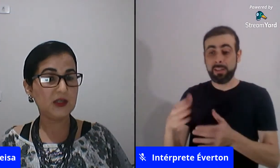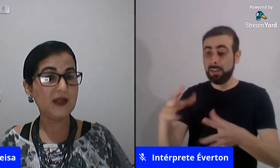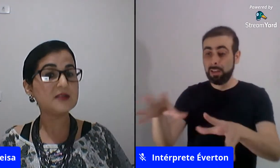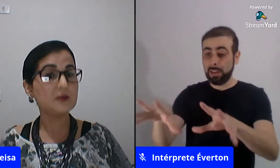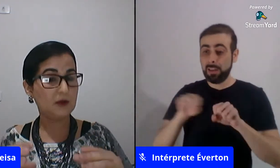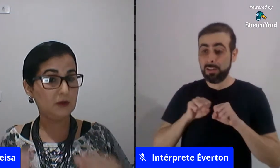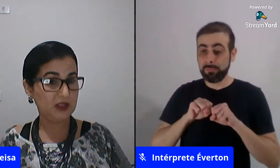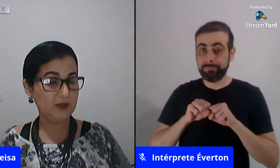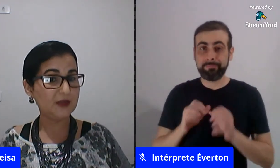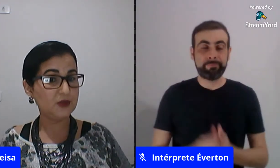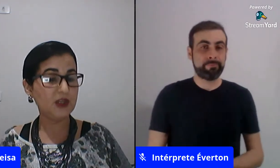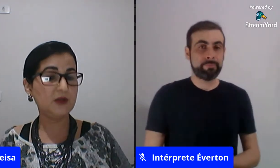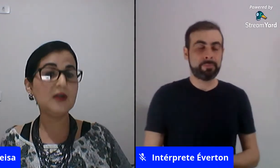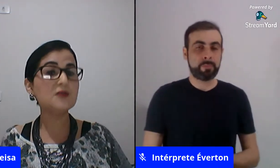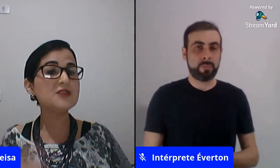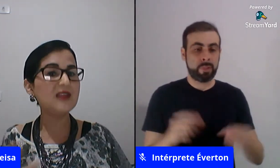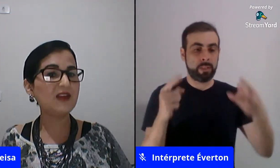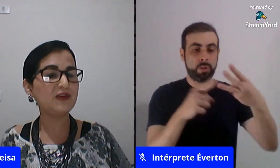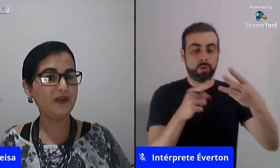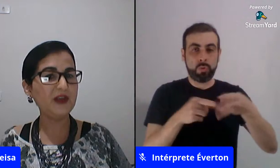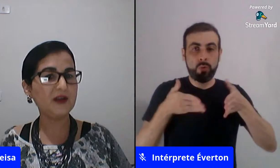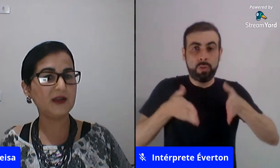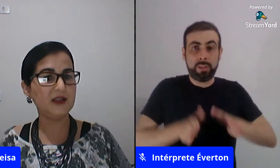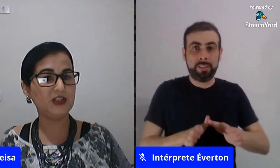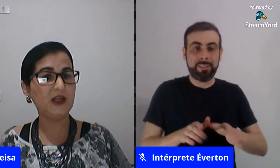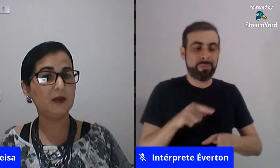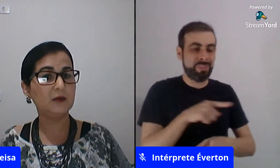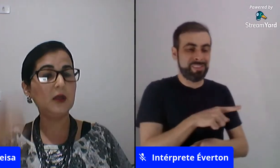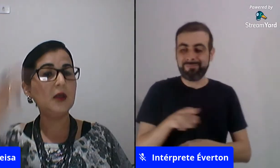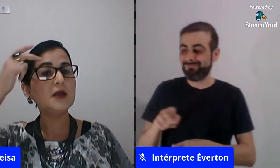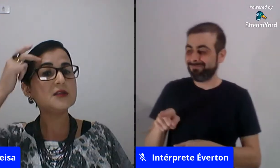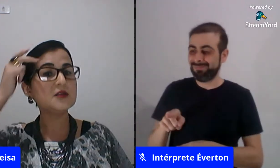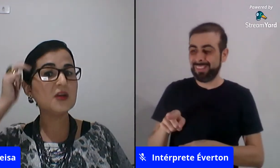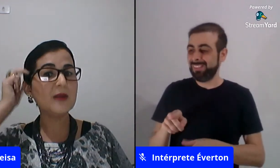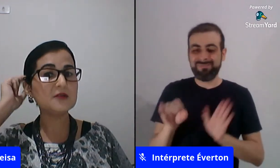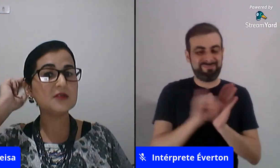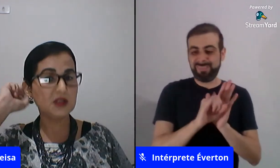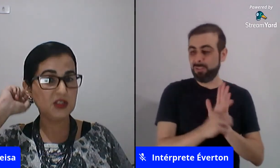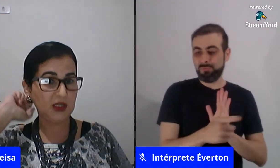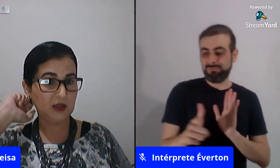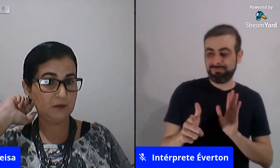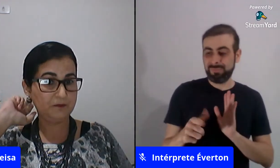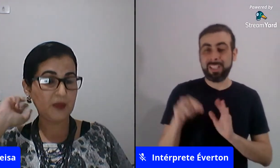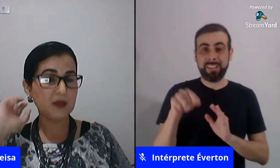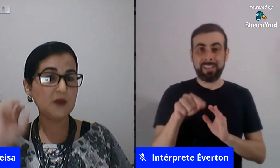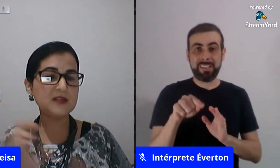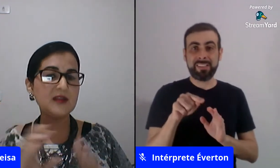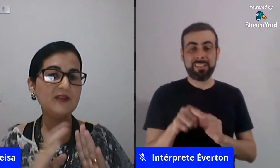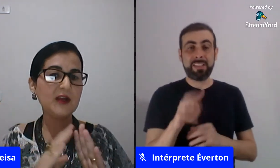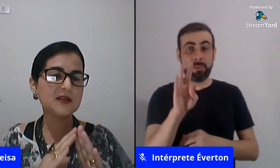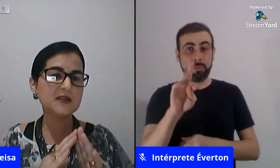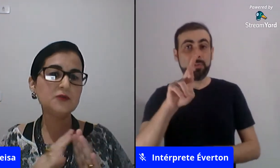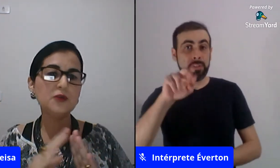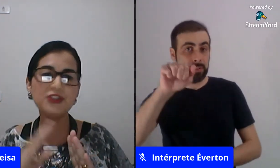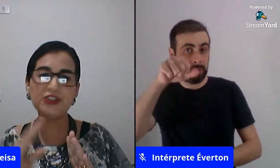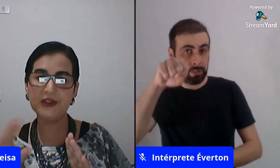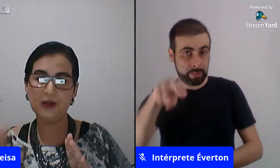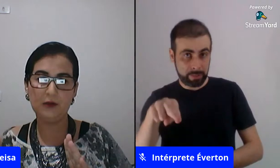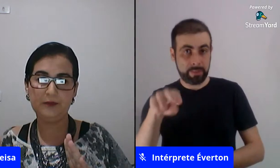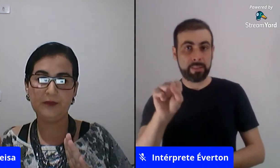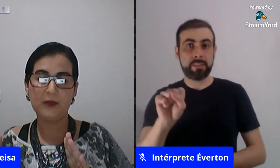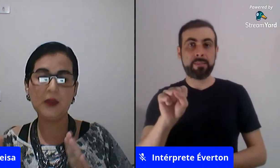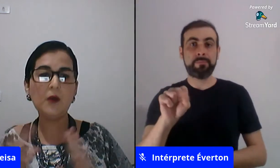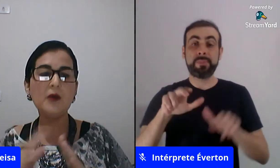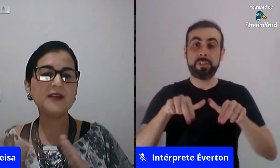aquele que nascem com determinado gênero e não se identifica com aquele gênero são chamados transgênero então isso tem a ver com a questão do